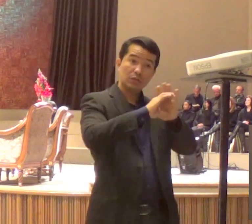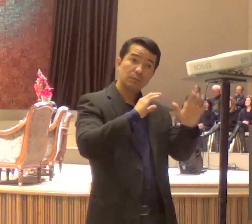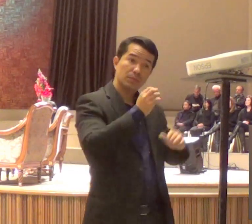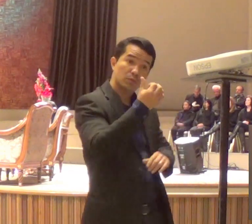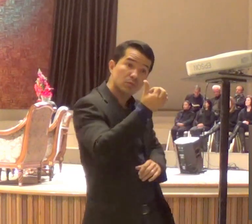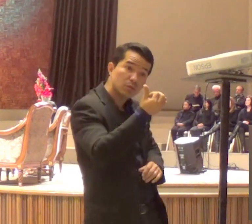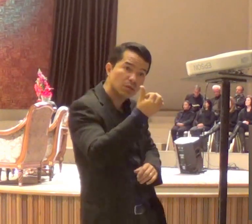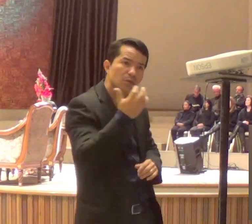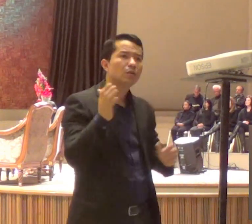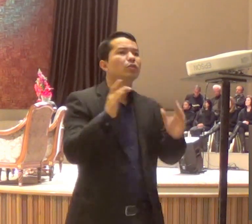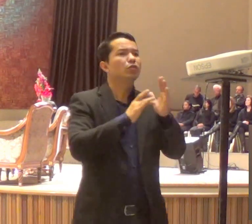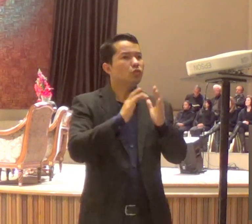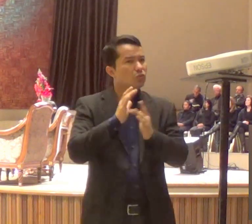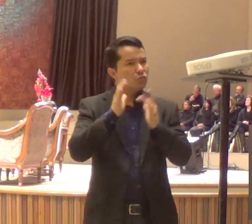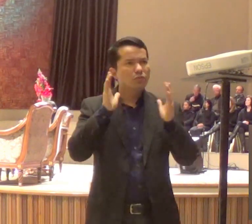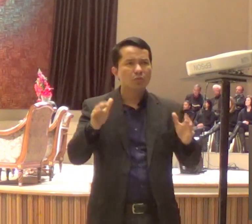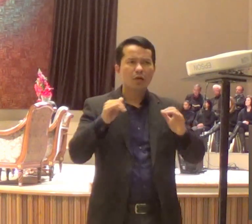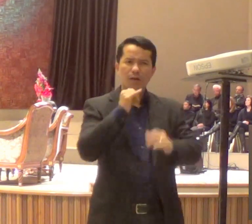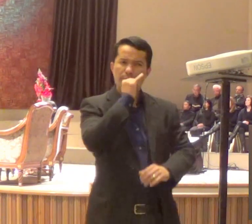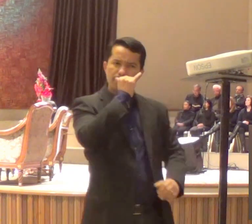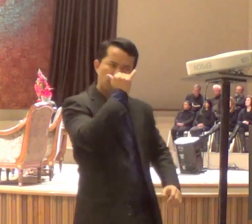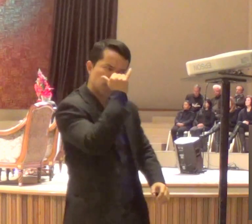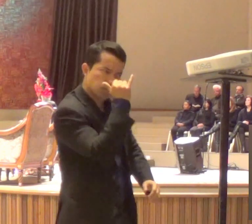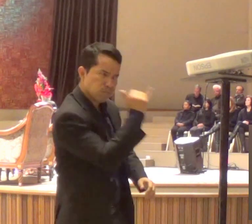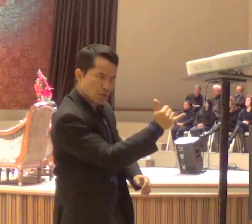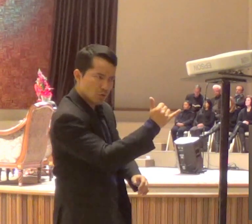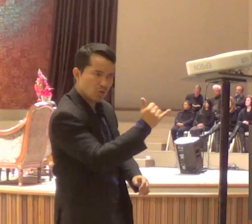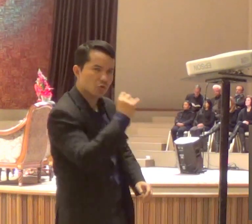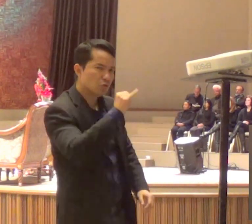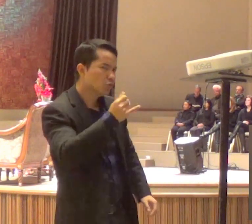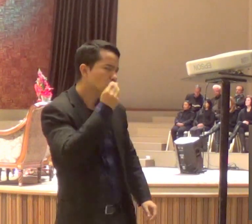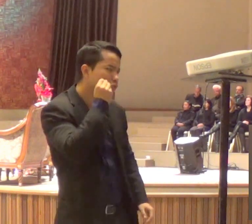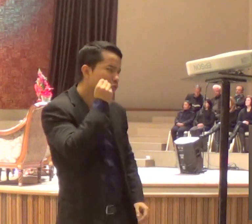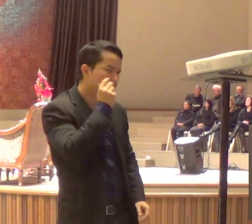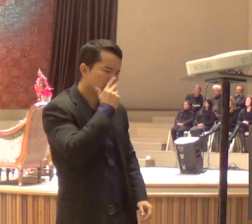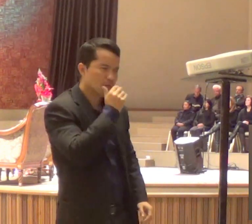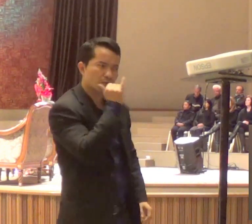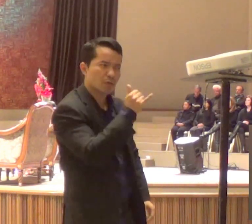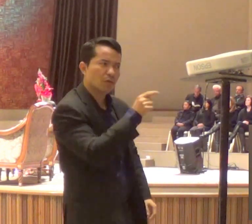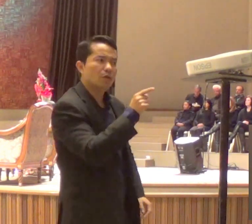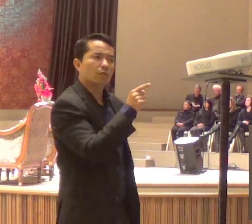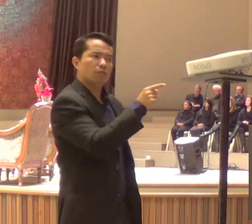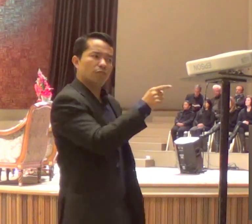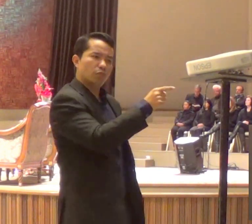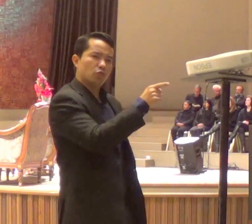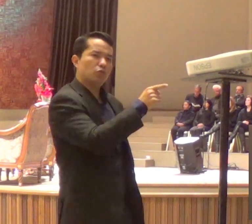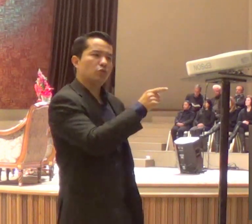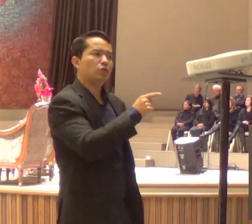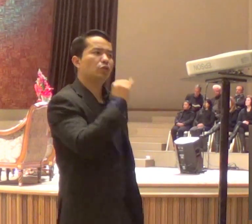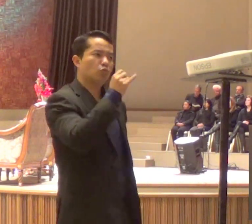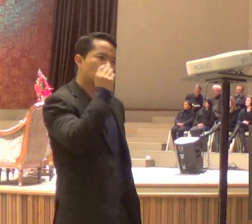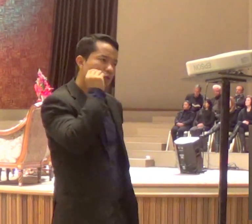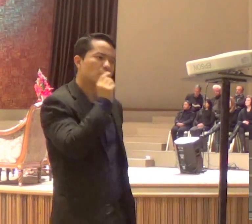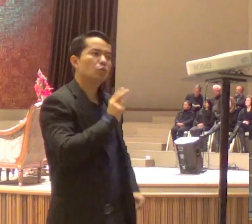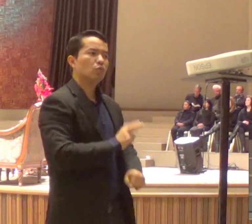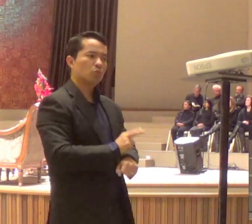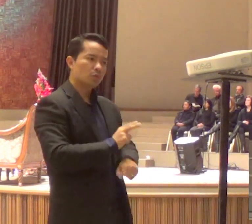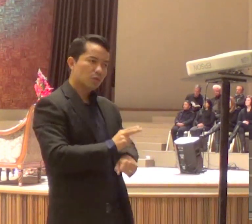falado para Judas, para tomar cuidado com aquilo que estava no coração dele. Porque,